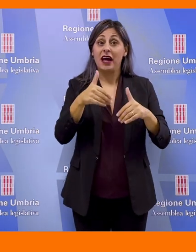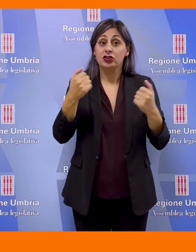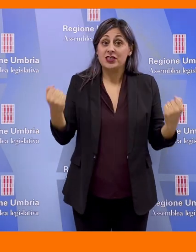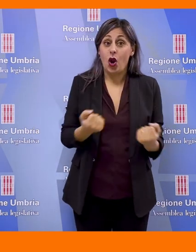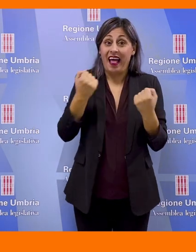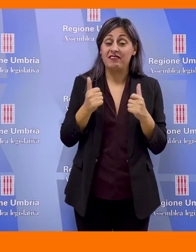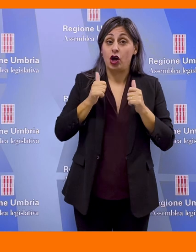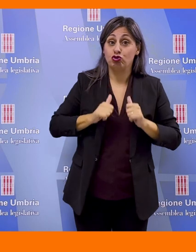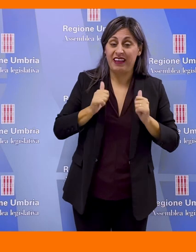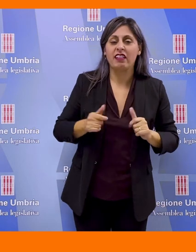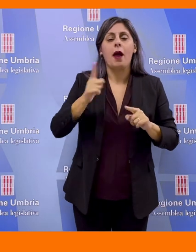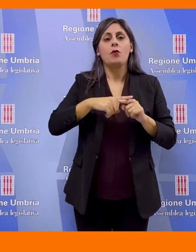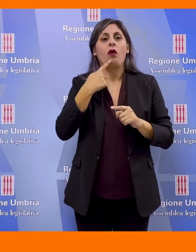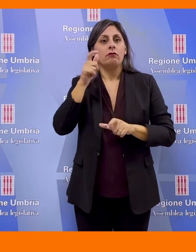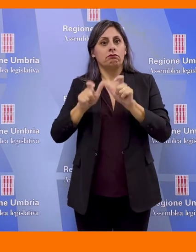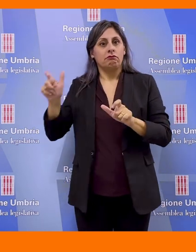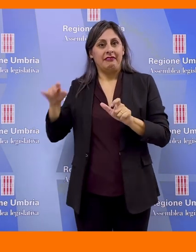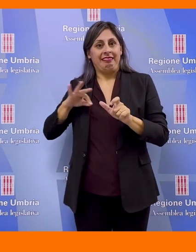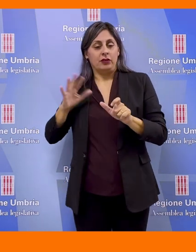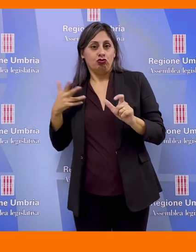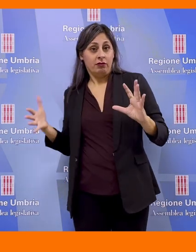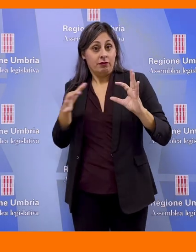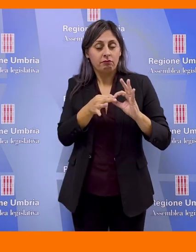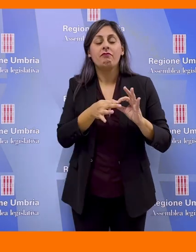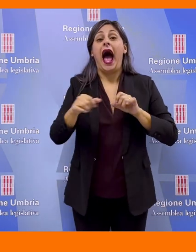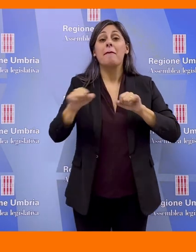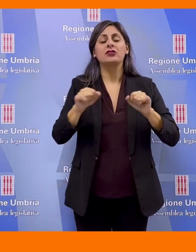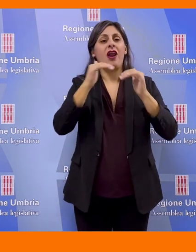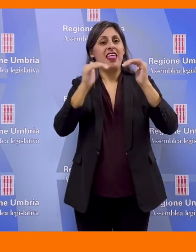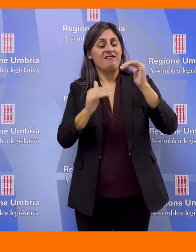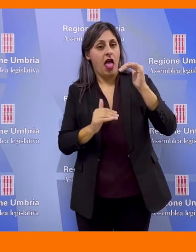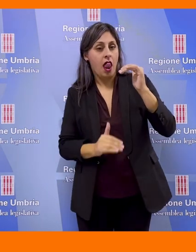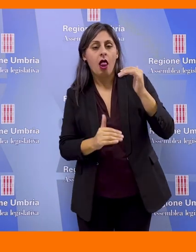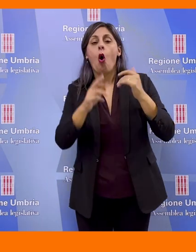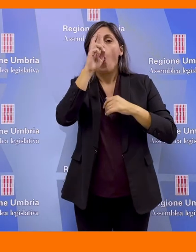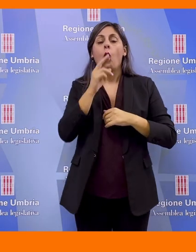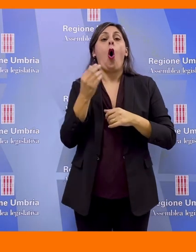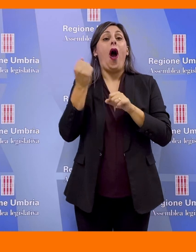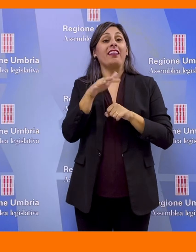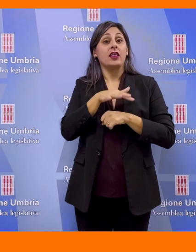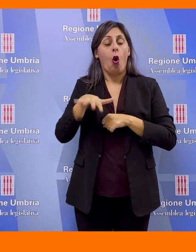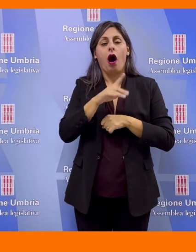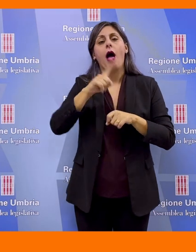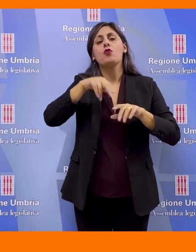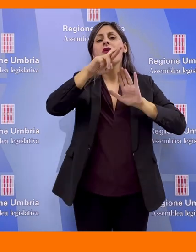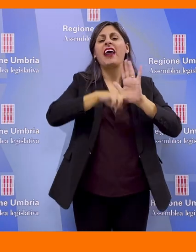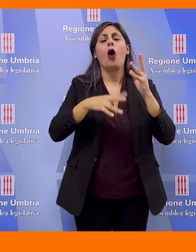attiva dei cittadini e dei portatori di interessi, amministrazione multilivello, ruolo degli enti locali e regole di funzionamento